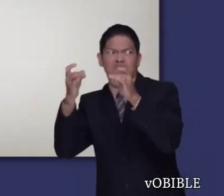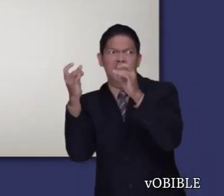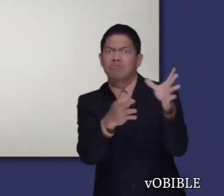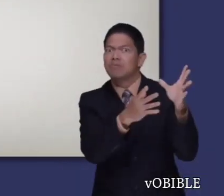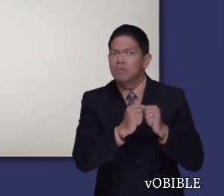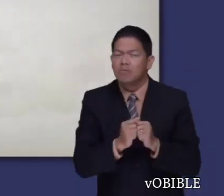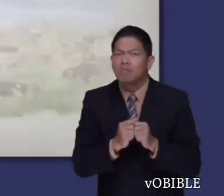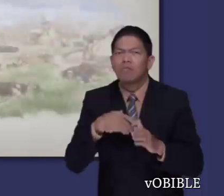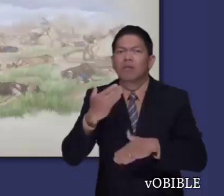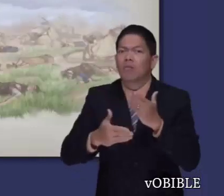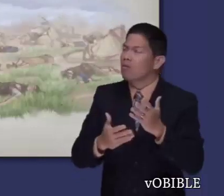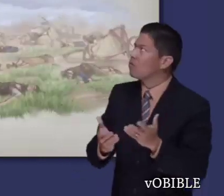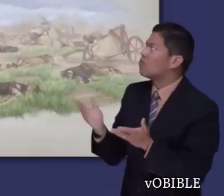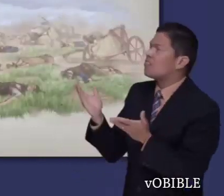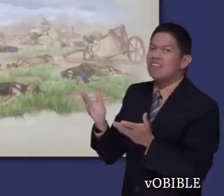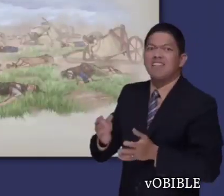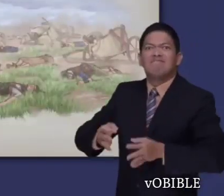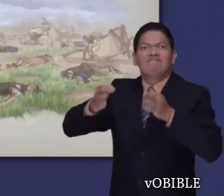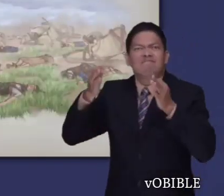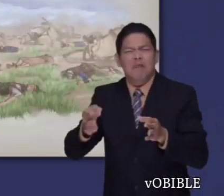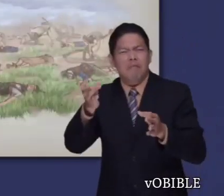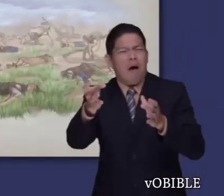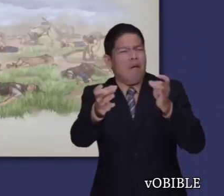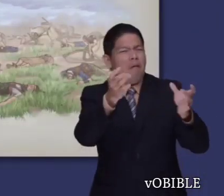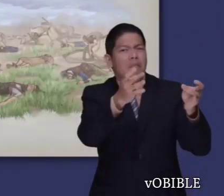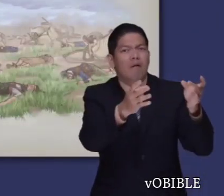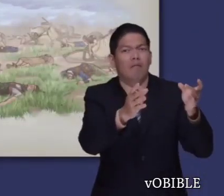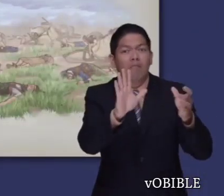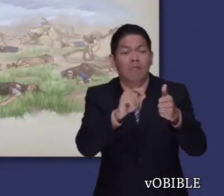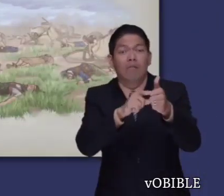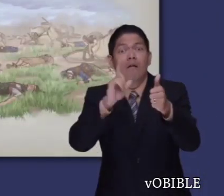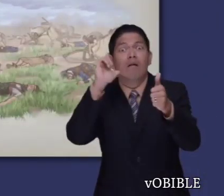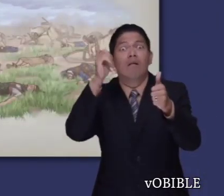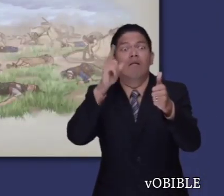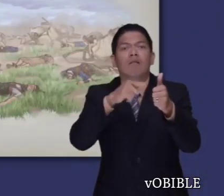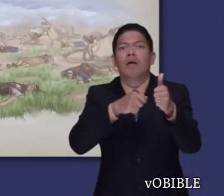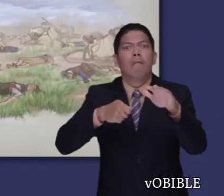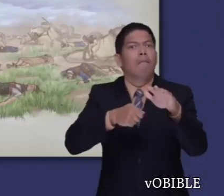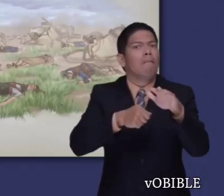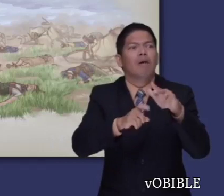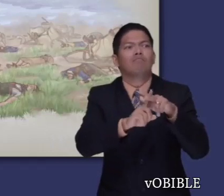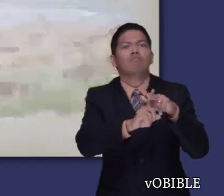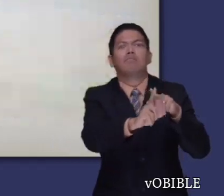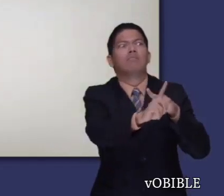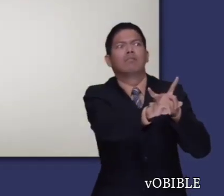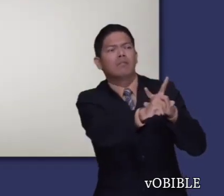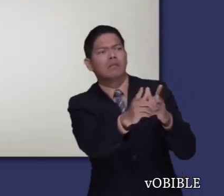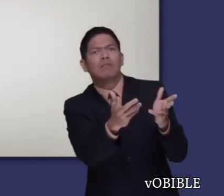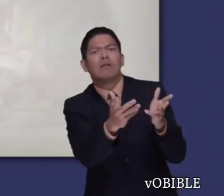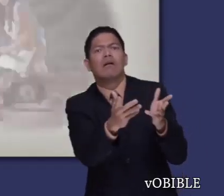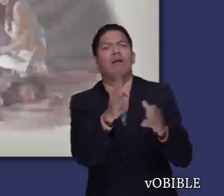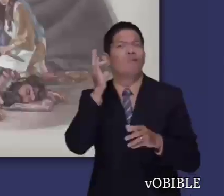Gracias a Jehová, Barak aplasta al ejército de Císara, pero no a su jefe. Císara logra